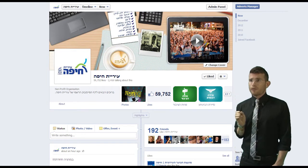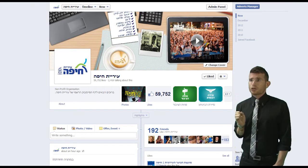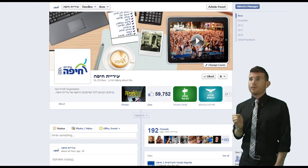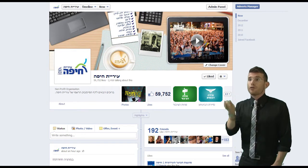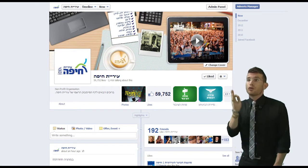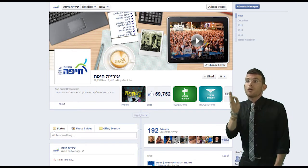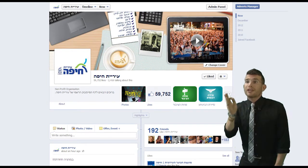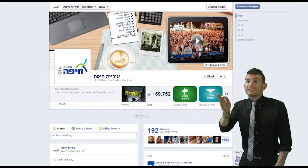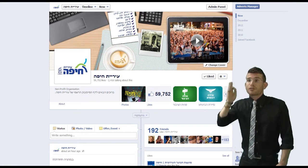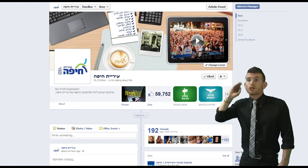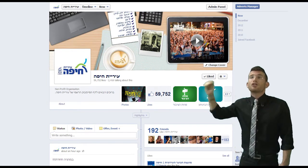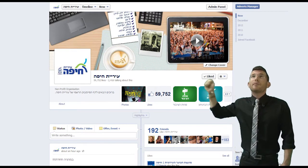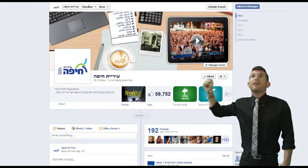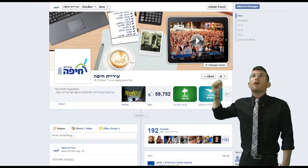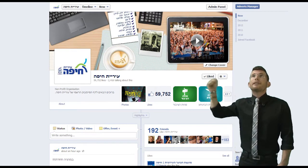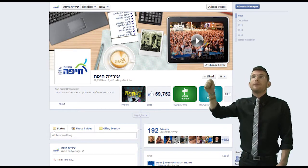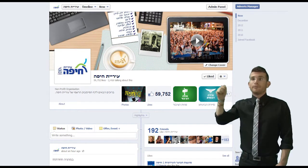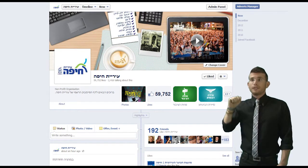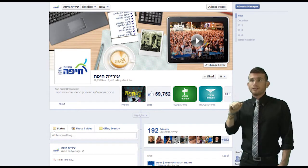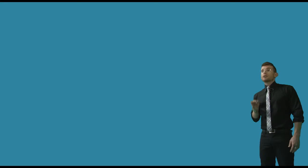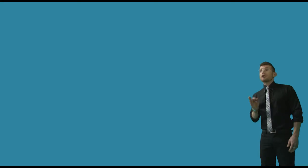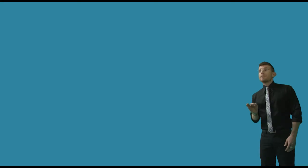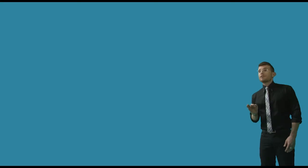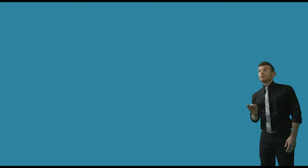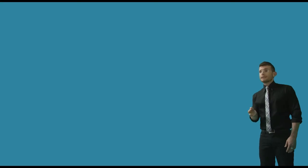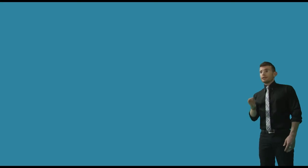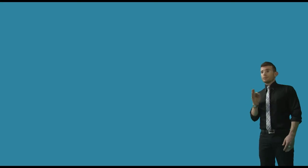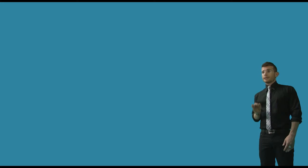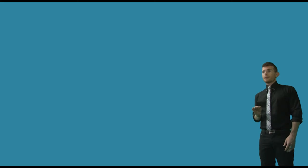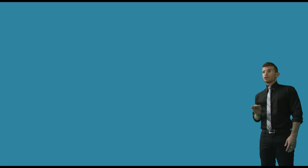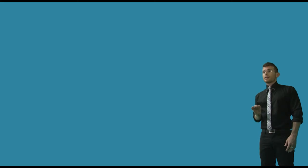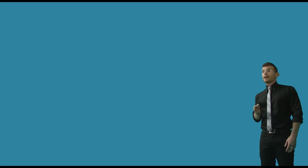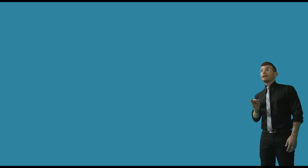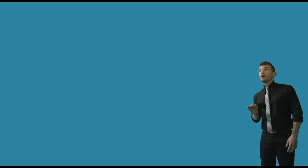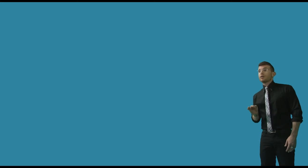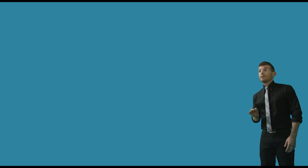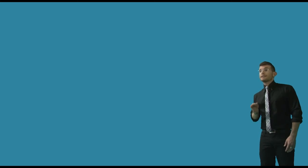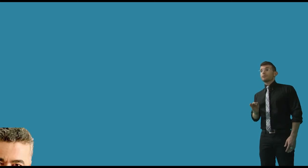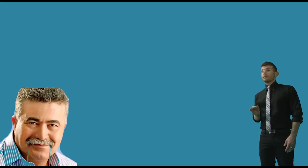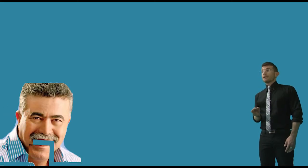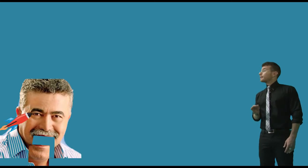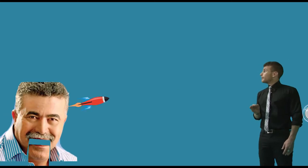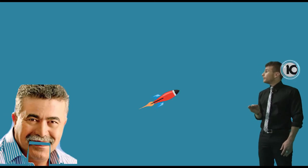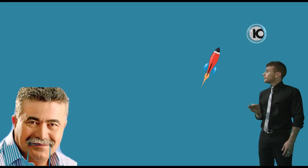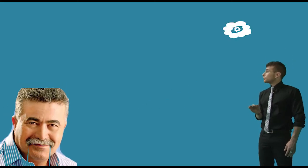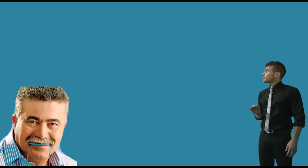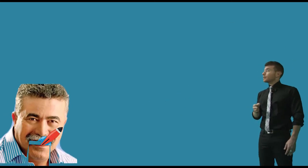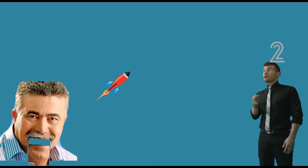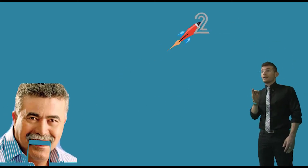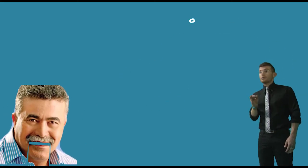ומחשבים, ואות אותו עוברת 60 אלף עועדים. את שעת ה-2012 אנחנו ממדגים כשנת ההגנה לעורף, ועזרנו בהמצעת טיפת ברזק, ועזר אותה עירתנו